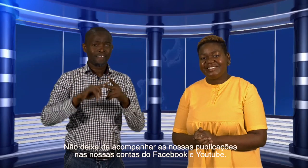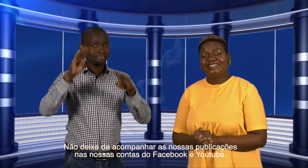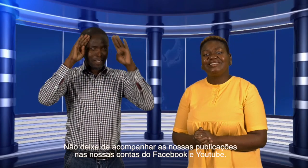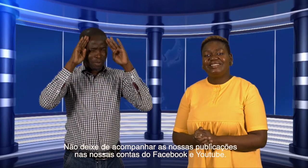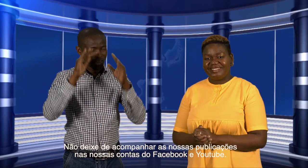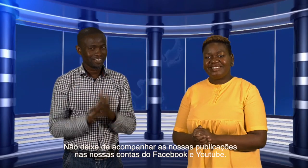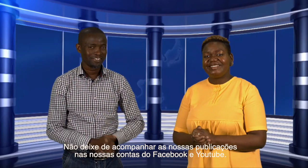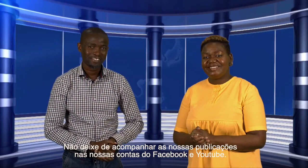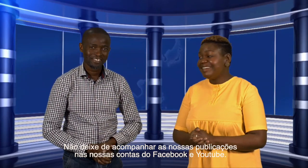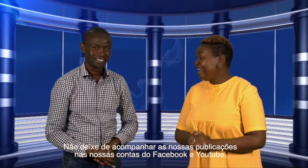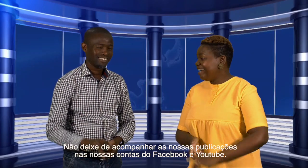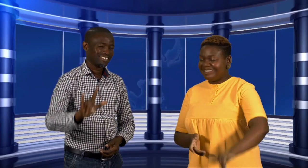Facebook e Youtube.